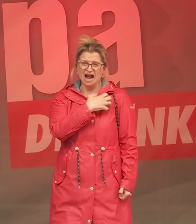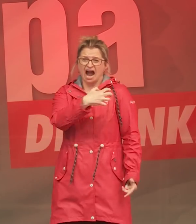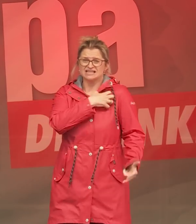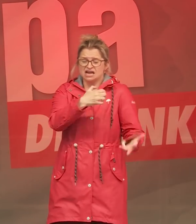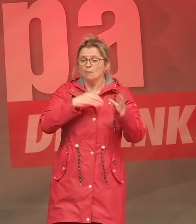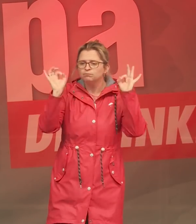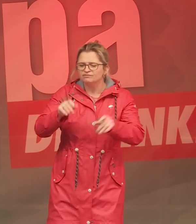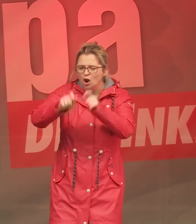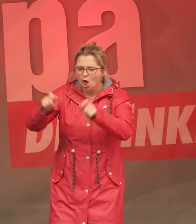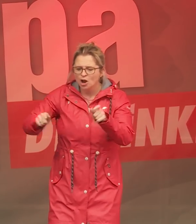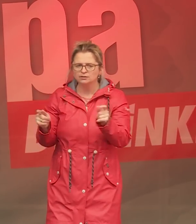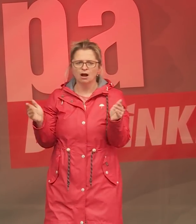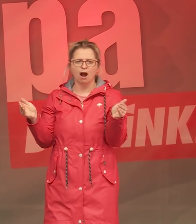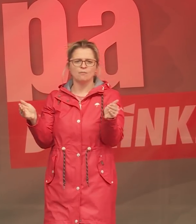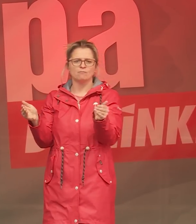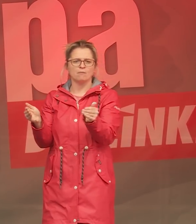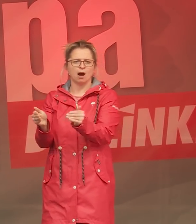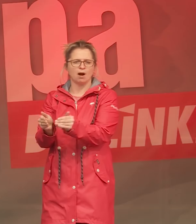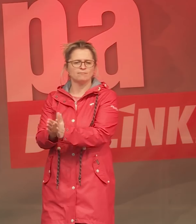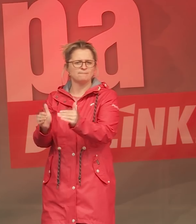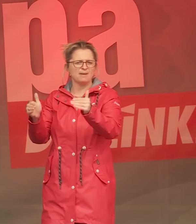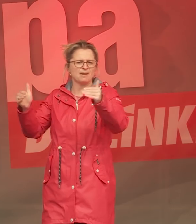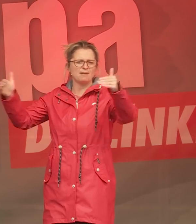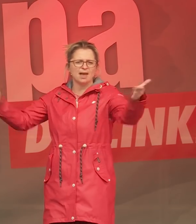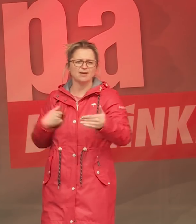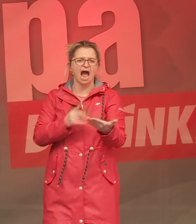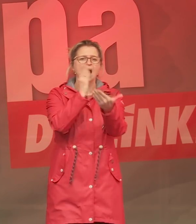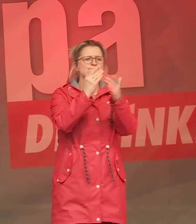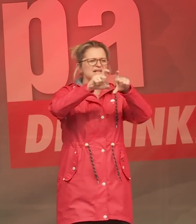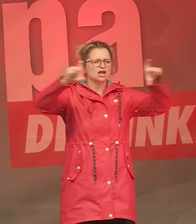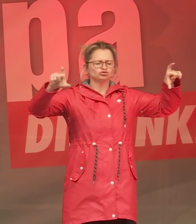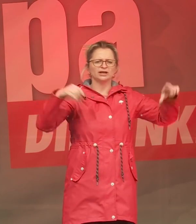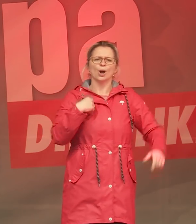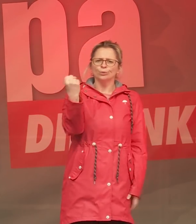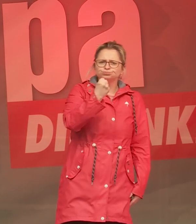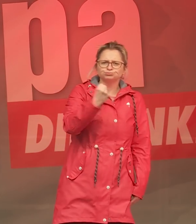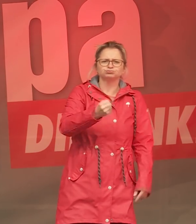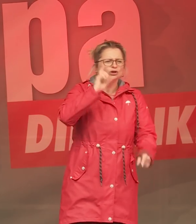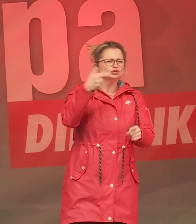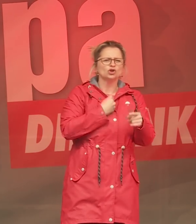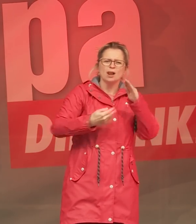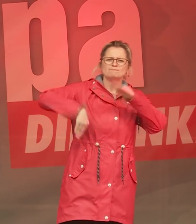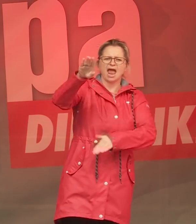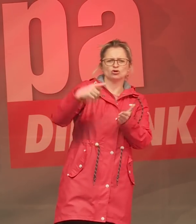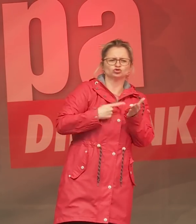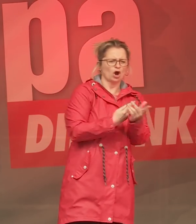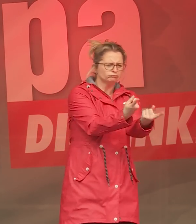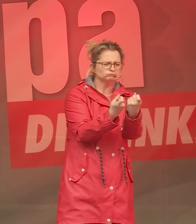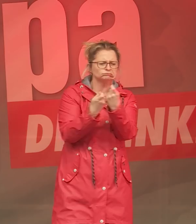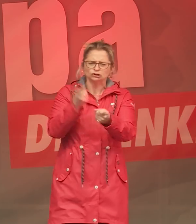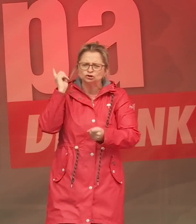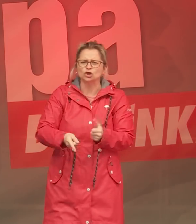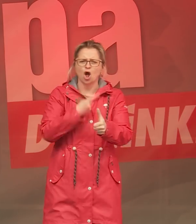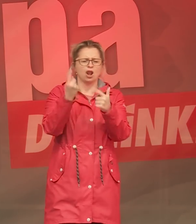Menschen verarmen. Wir wollen nicht zusehen, wie die Mittelschicht geprellt wird, zum Teil durch höhere Steuern oder